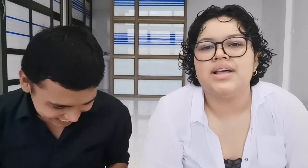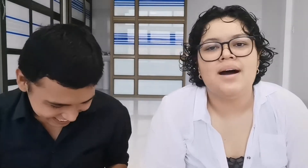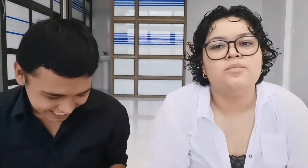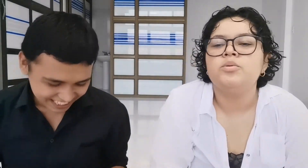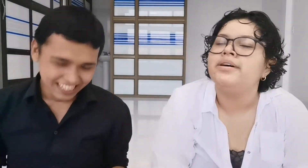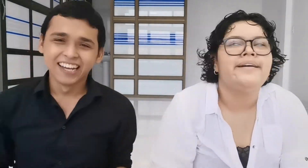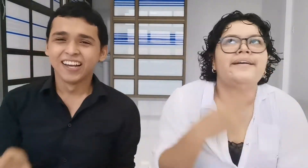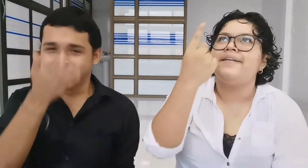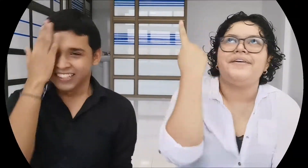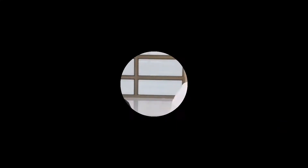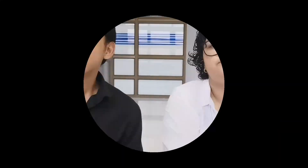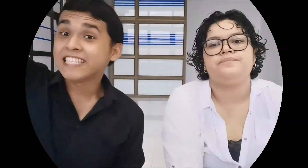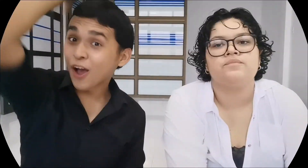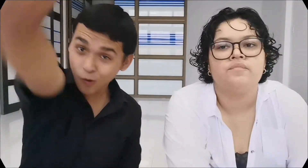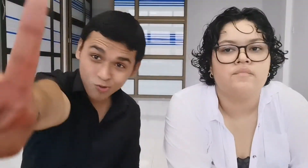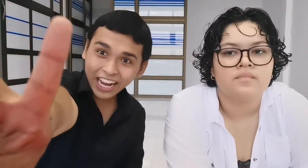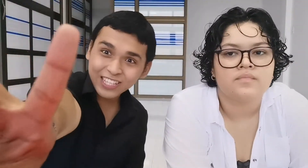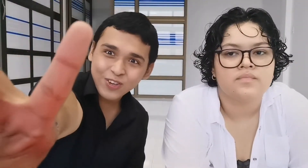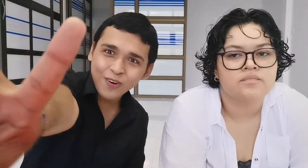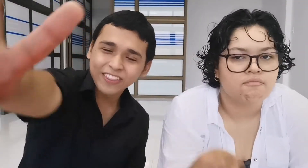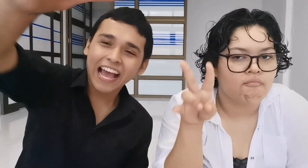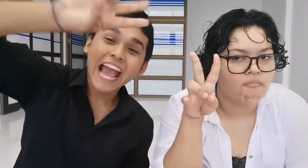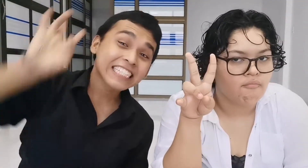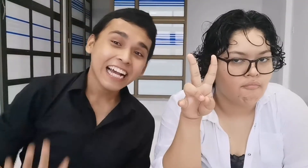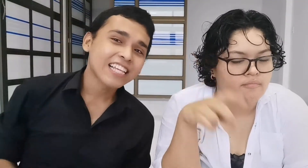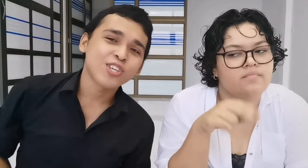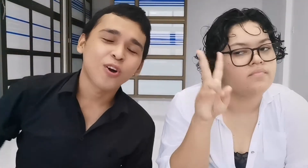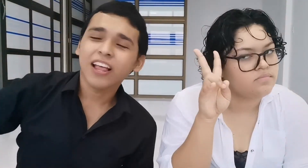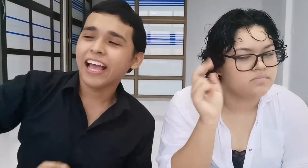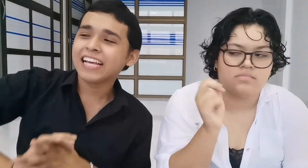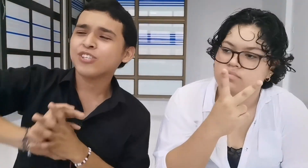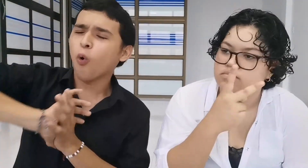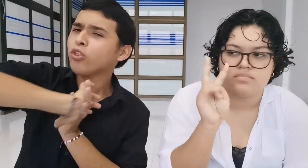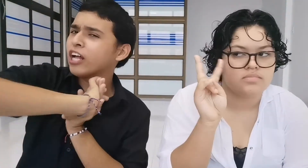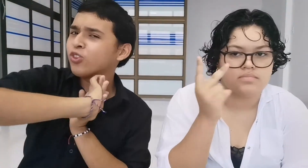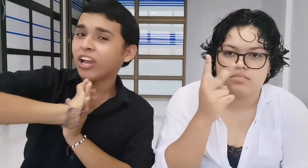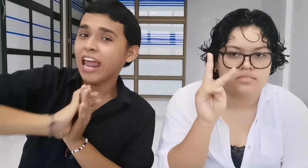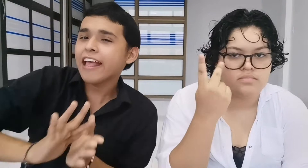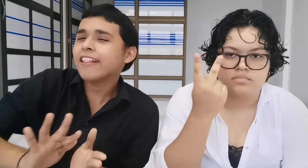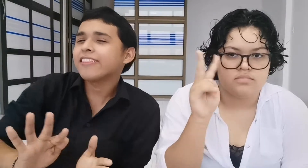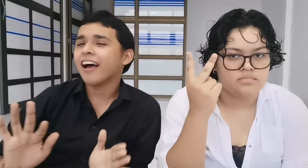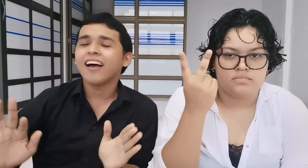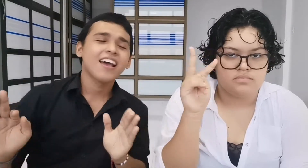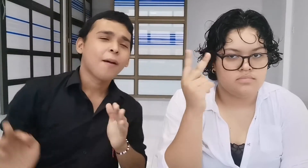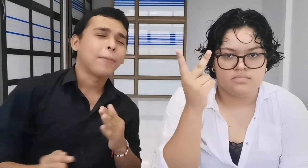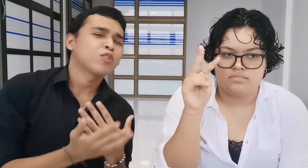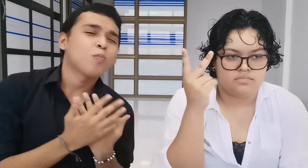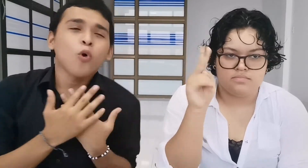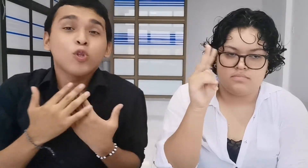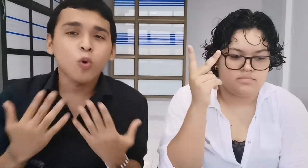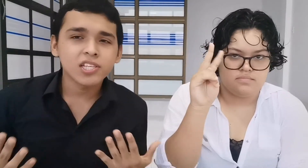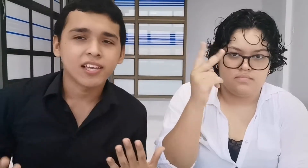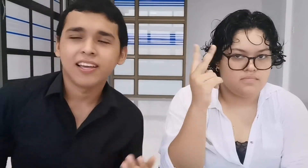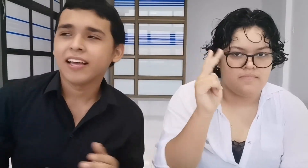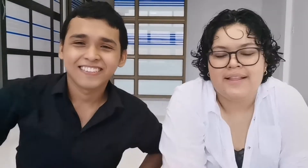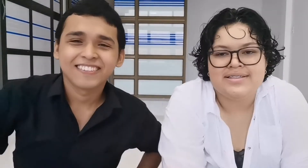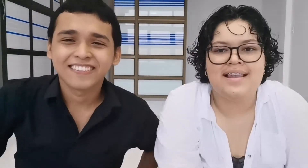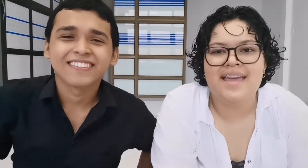canción Esta canción es un tacto lenta, pero es muy dulce Que nací